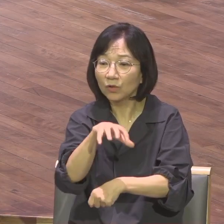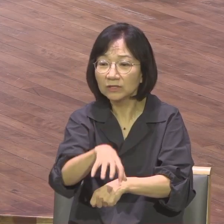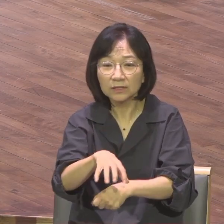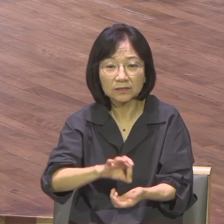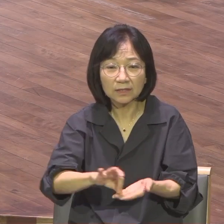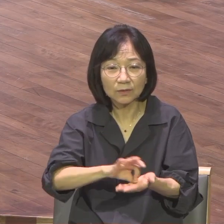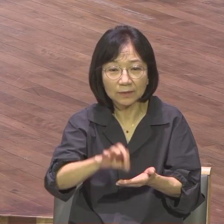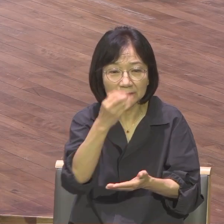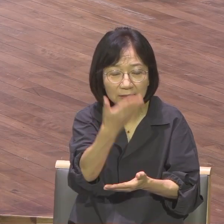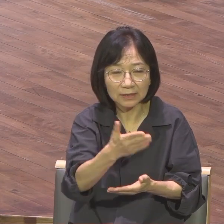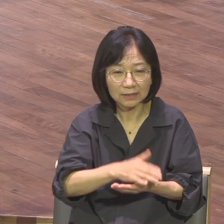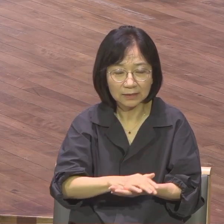가정과 학교죠